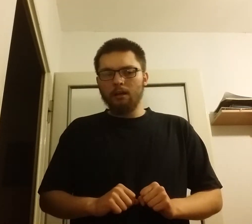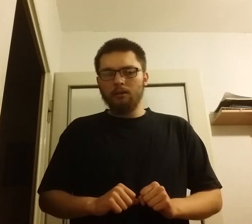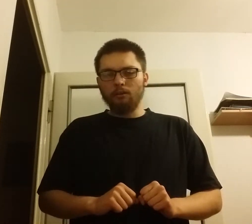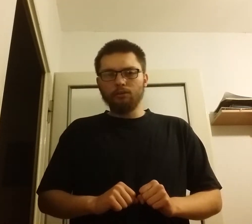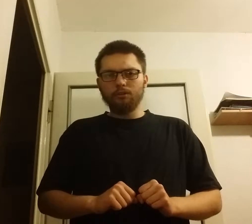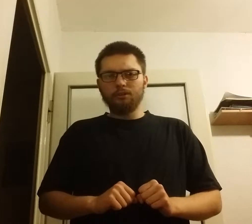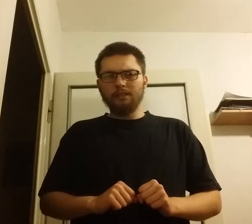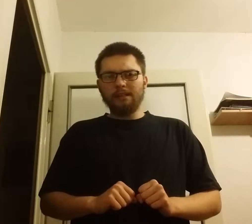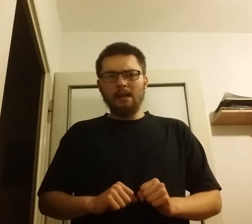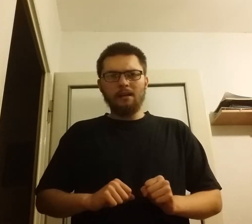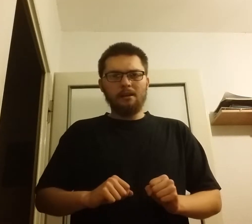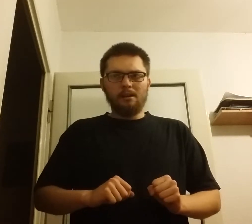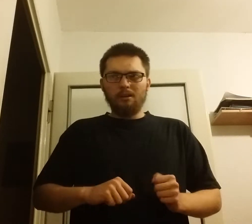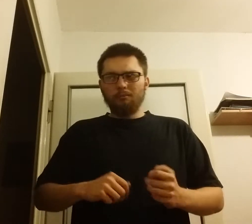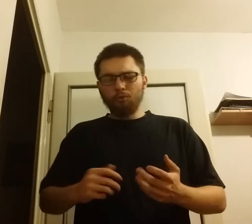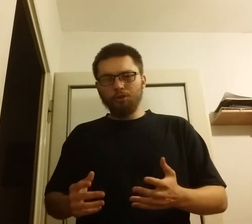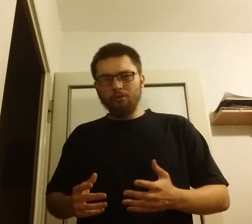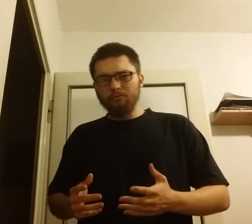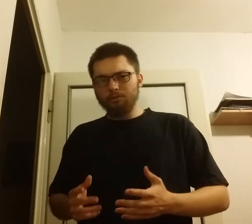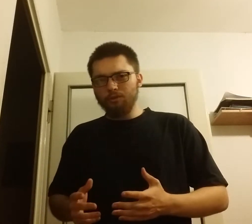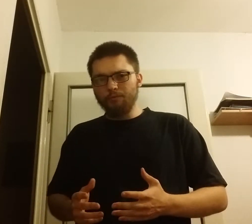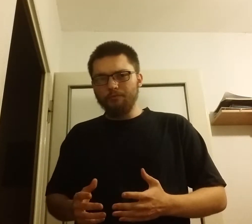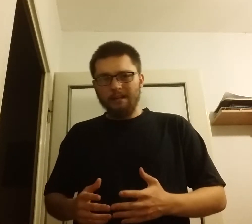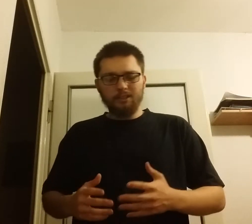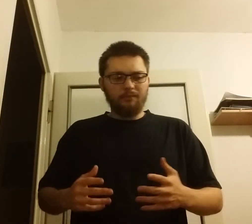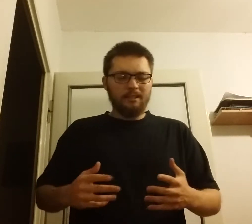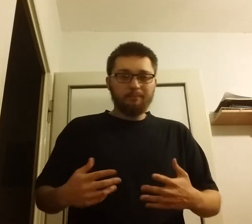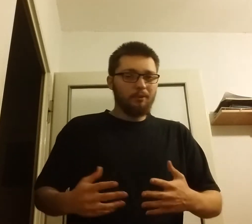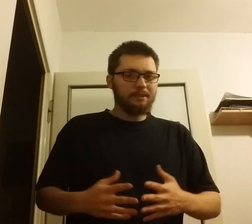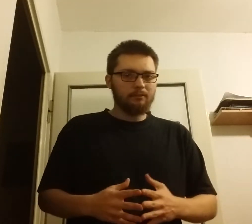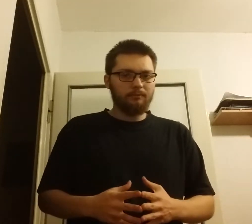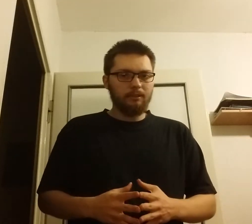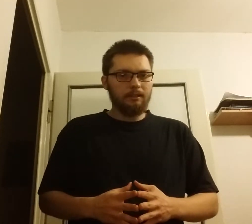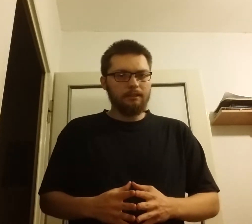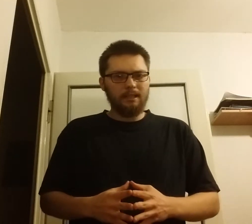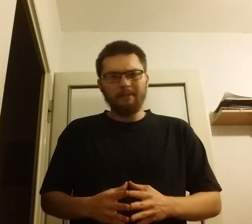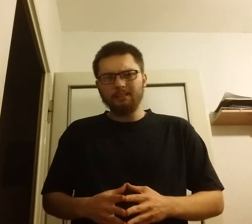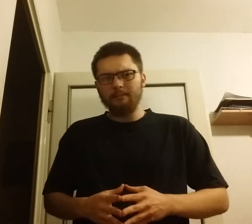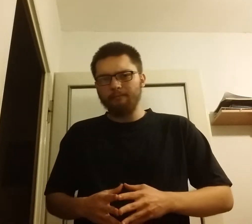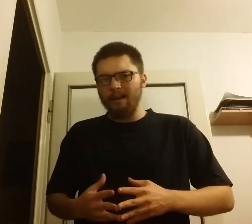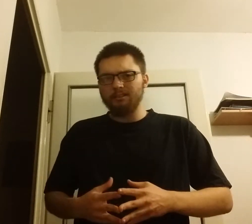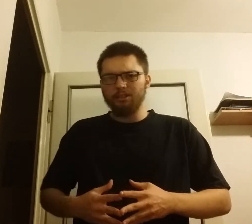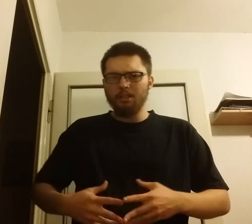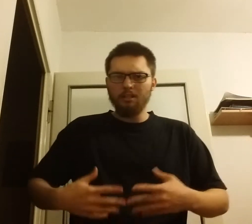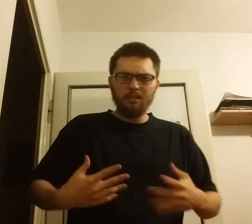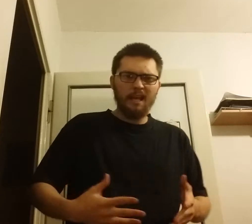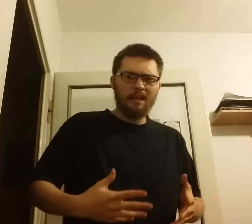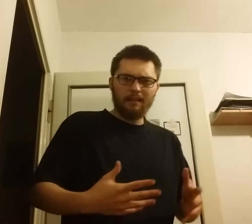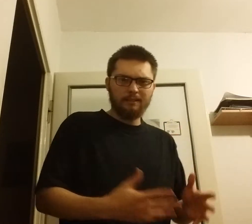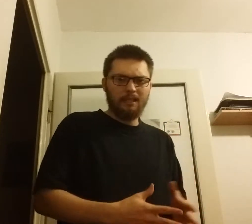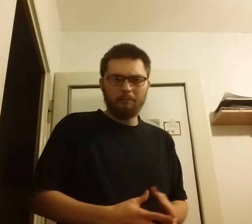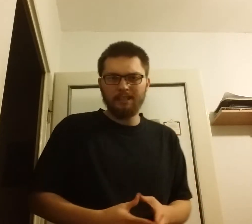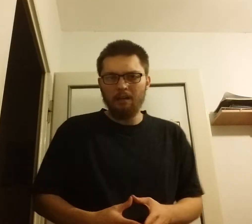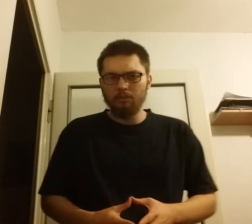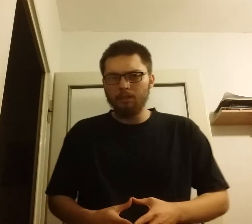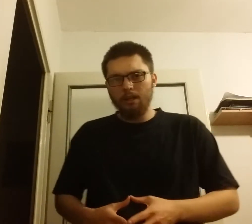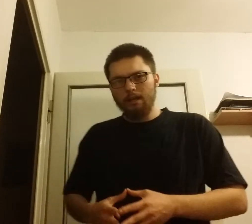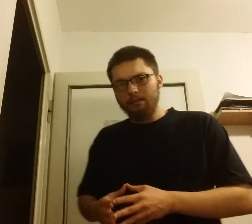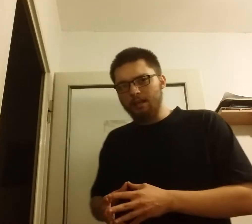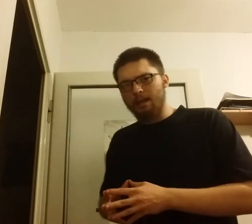odrodzony kraj muszą znowu walczyć. Więc postanowili tym razem walczyć nie z Niemcami, nie